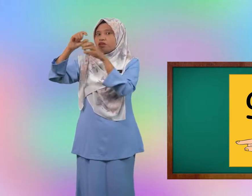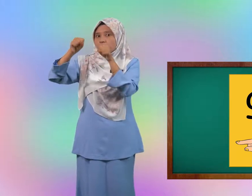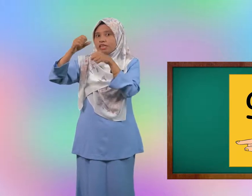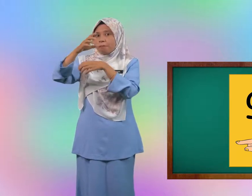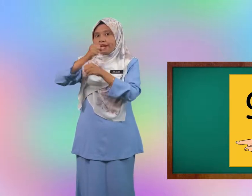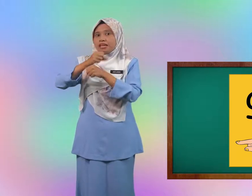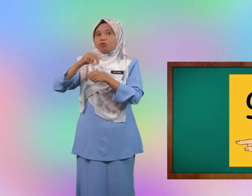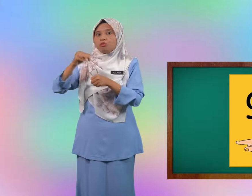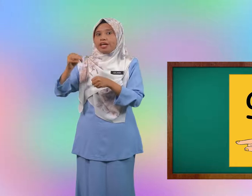Udah dapat ya murid-murid?